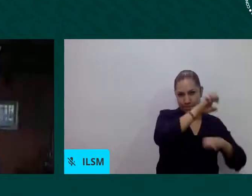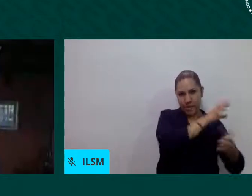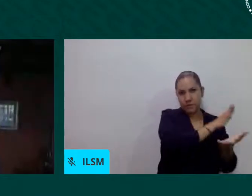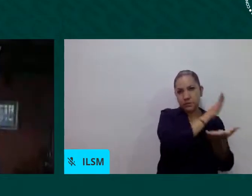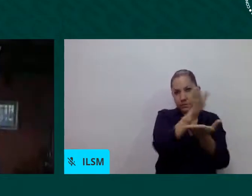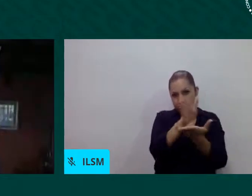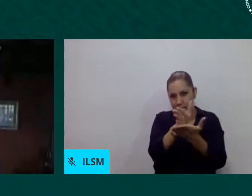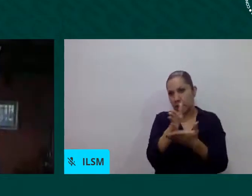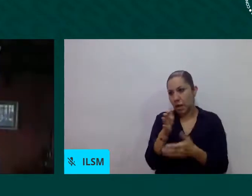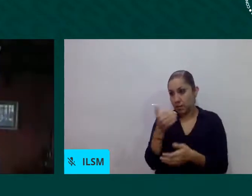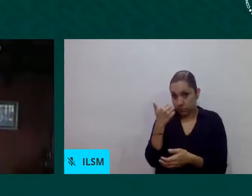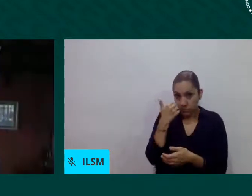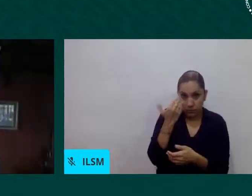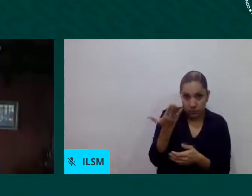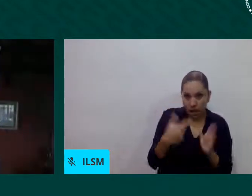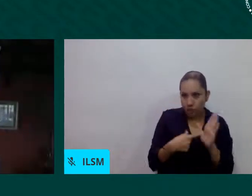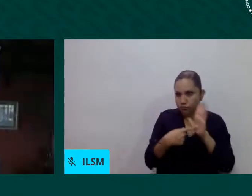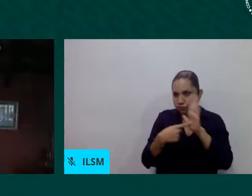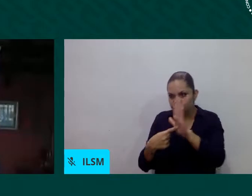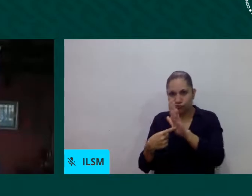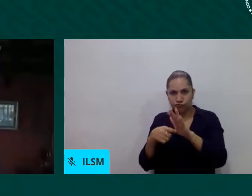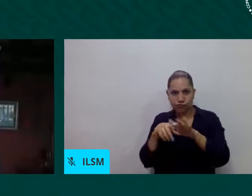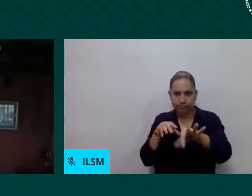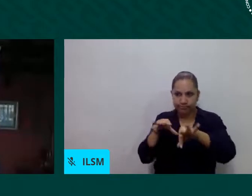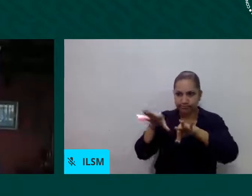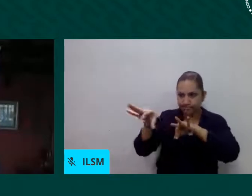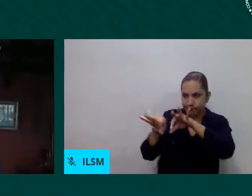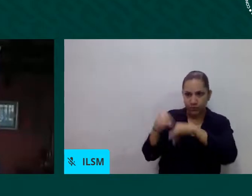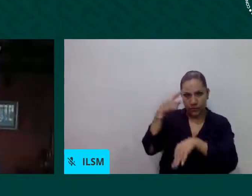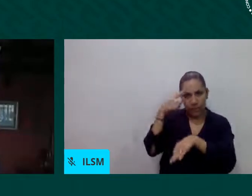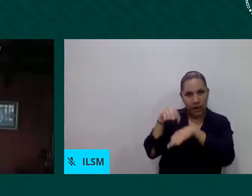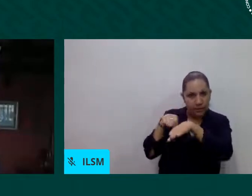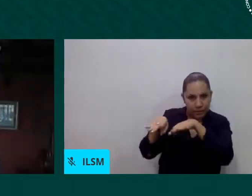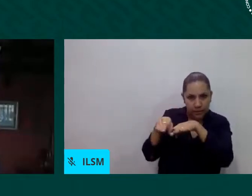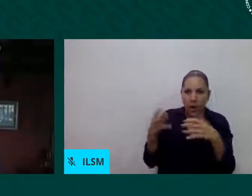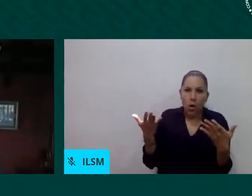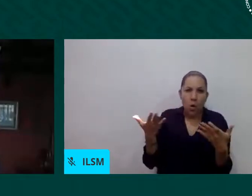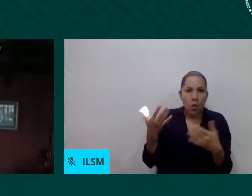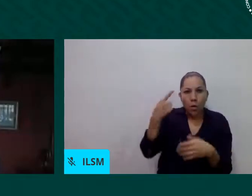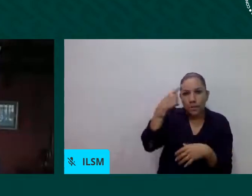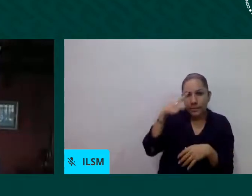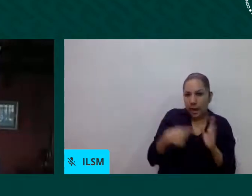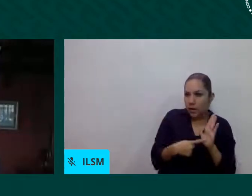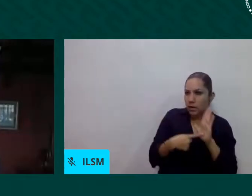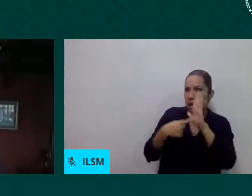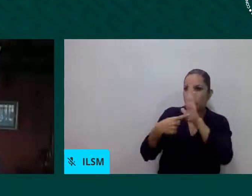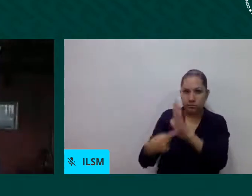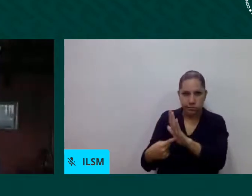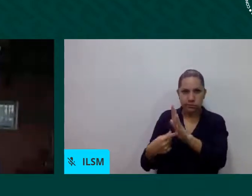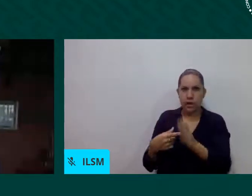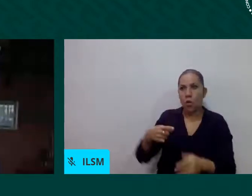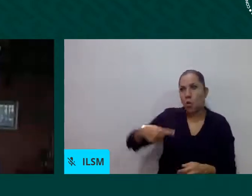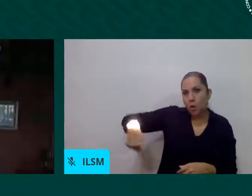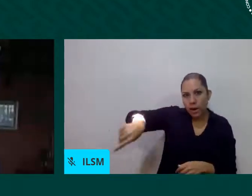tengan la posibilidad y la oportunidad de brindar sus productos creo que esto